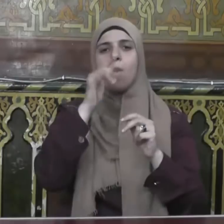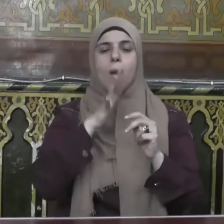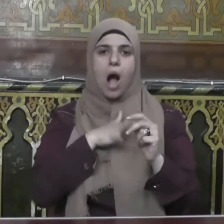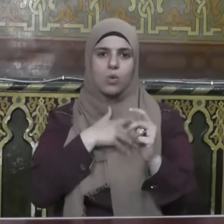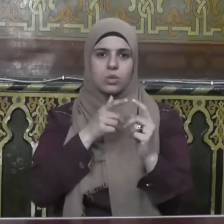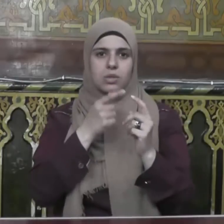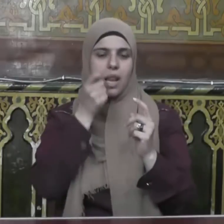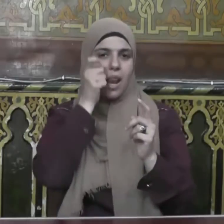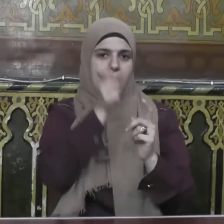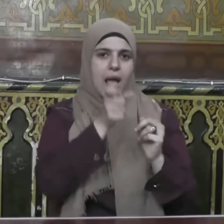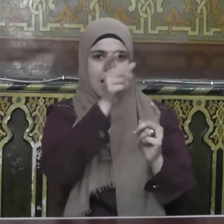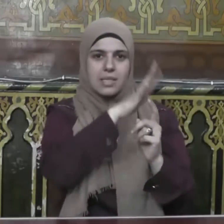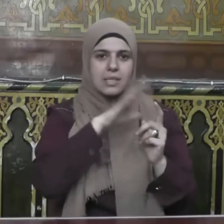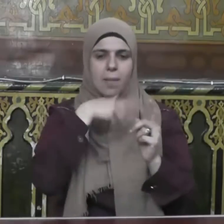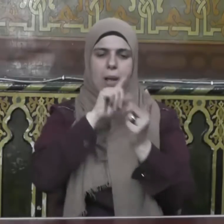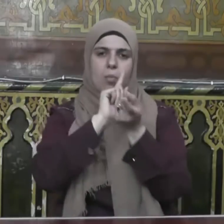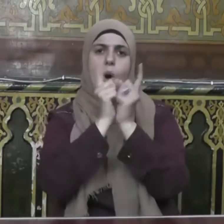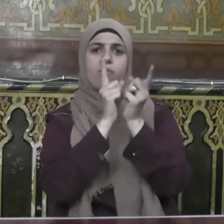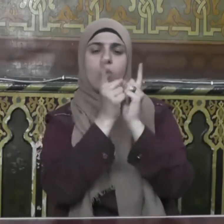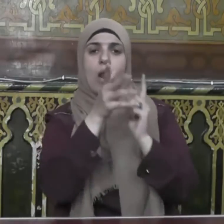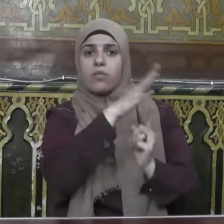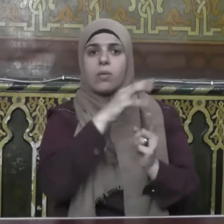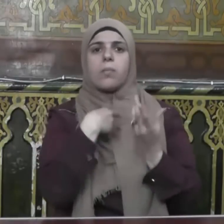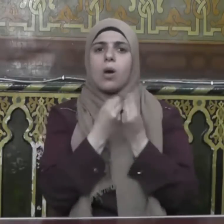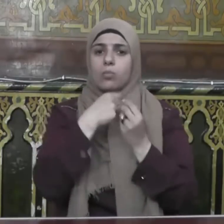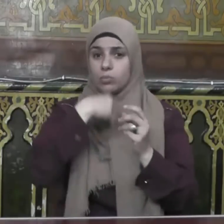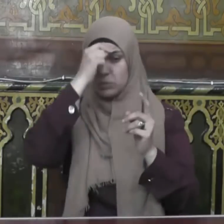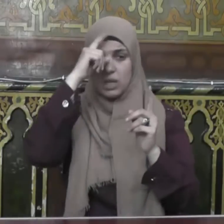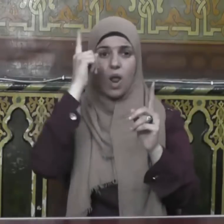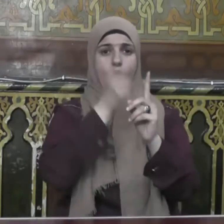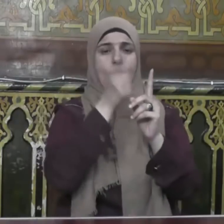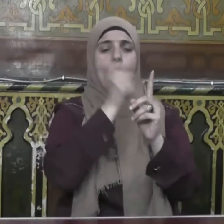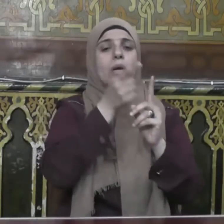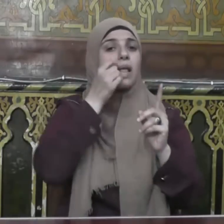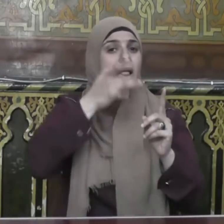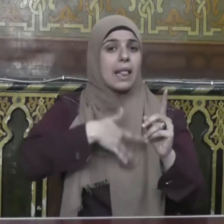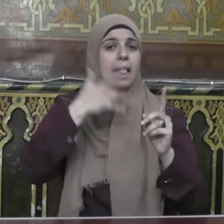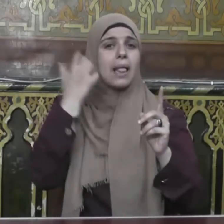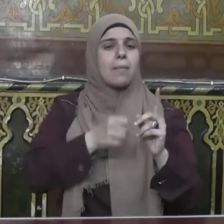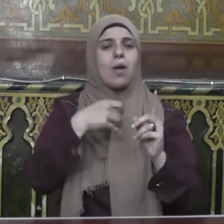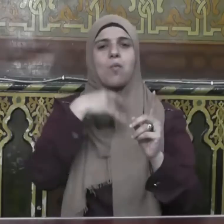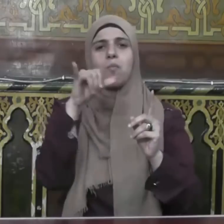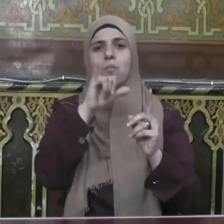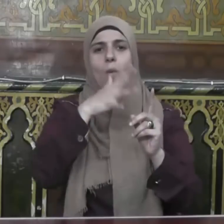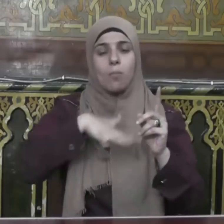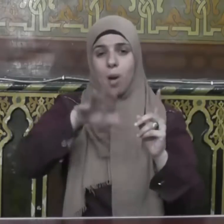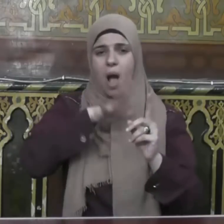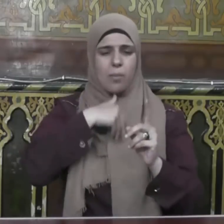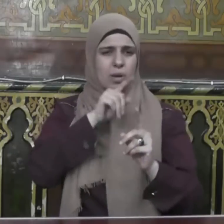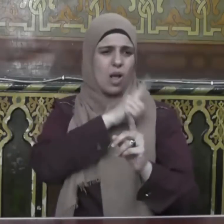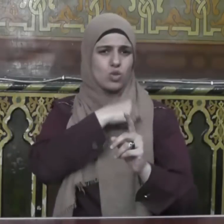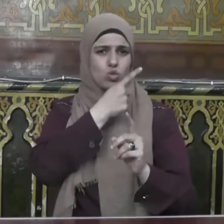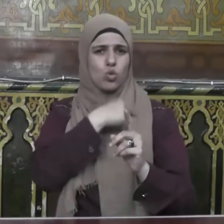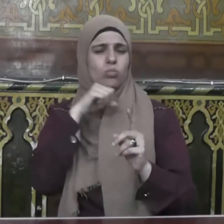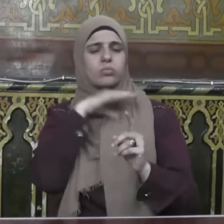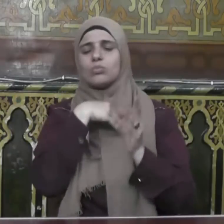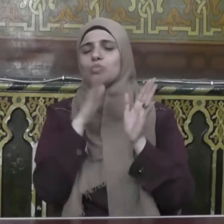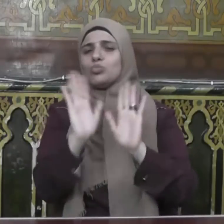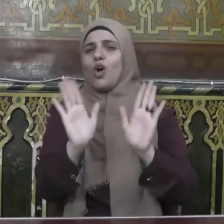وكان موسرا فكان يأمر غلمانه أن يتجاوز عن المعسر فقال الله عز وجل